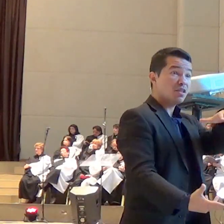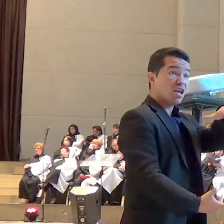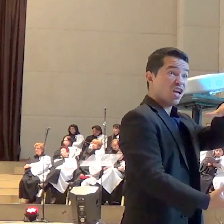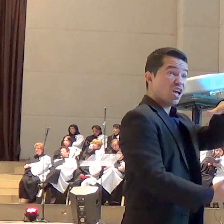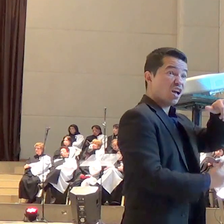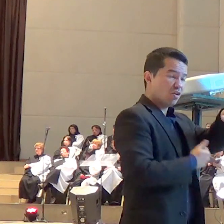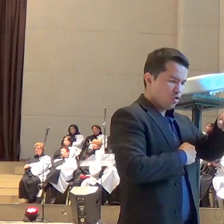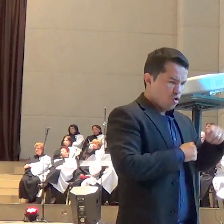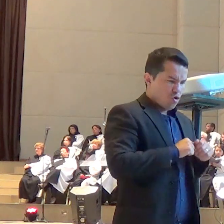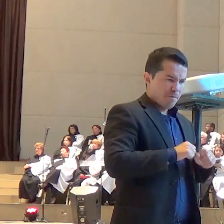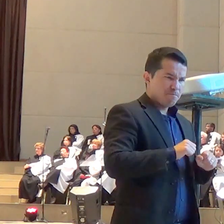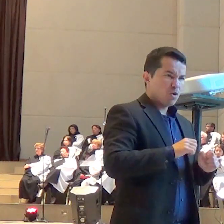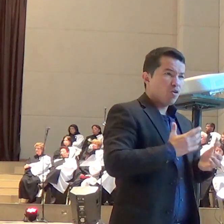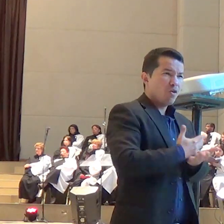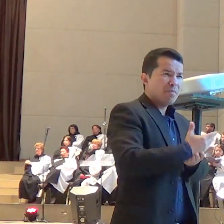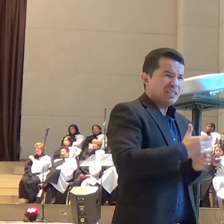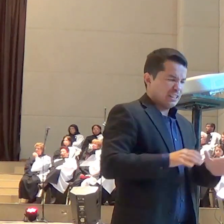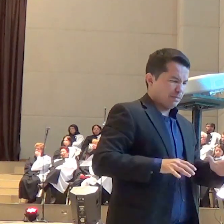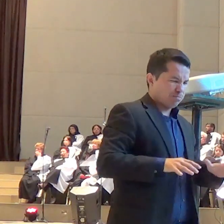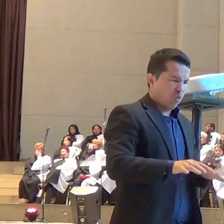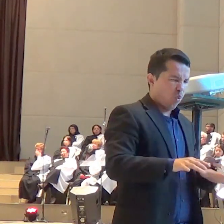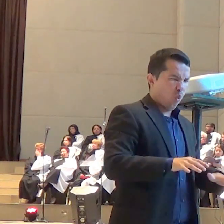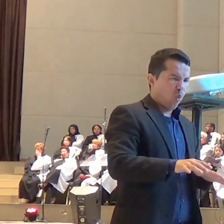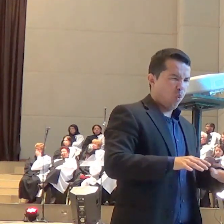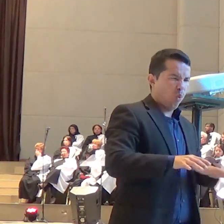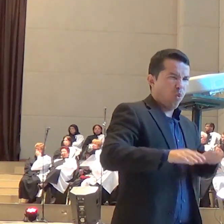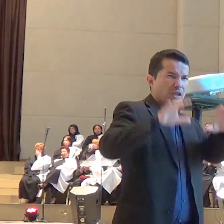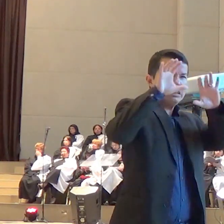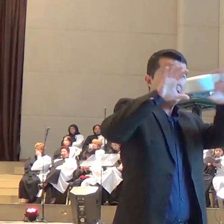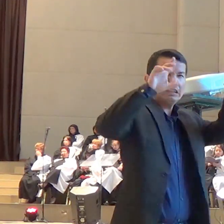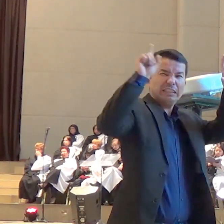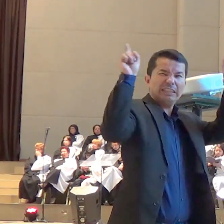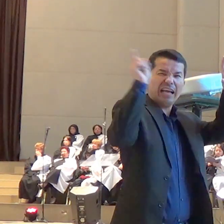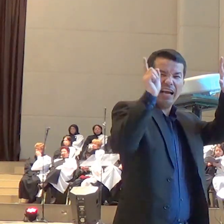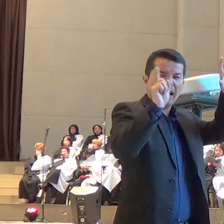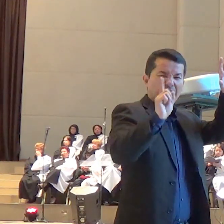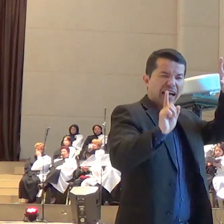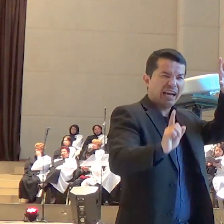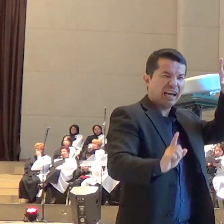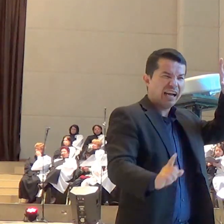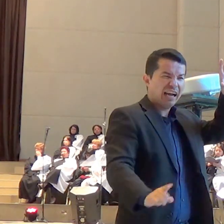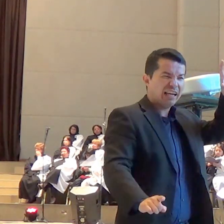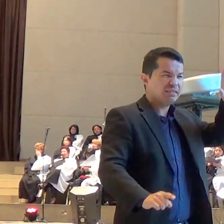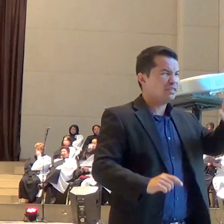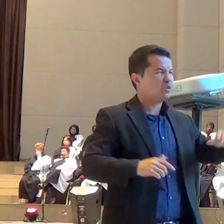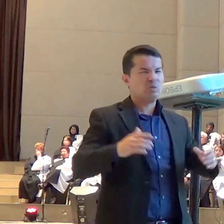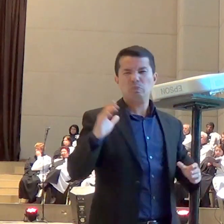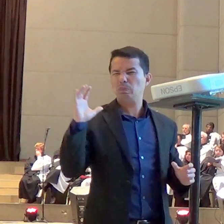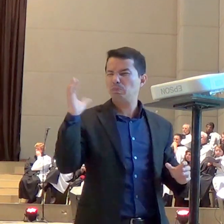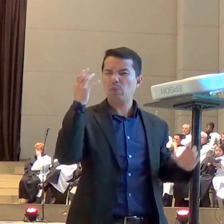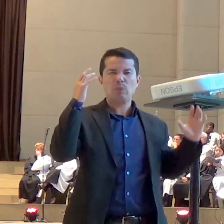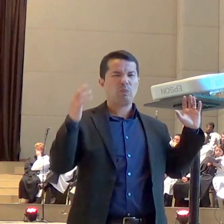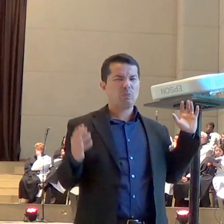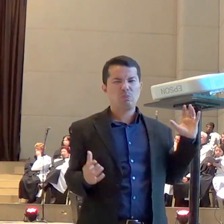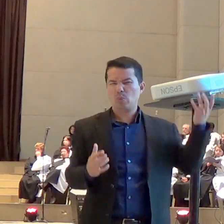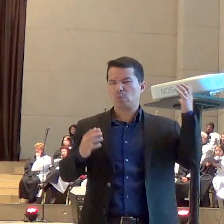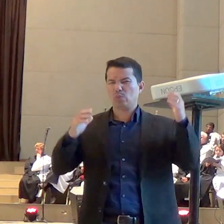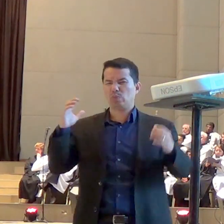é claro que quando a gente tem uma visão Deus está está mostrando através de símbolos para a gente não quer